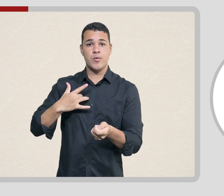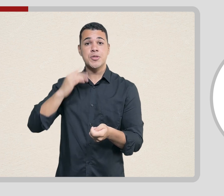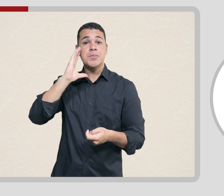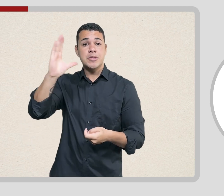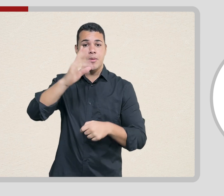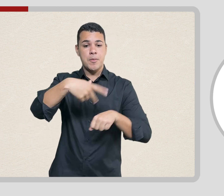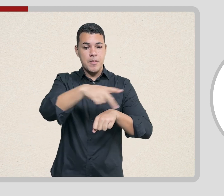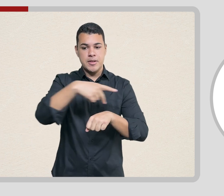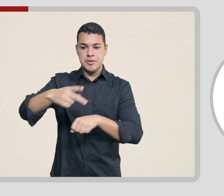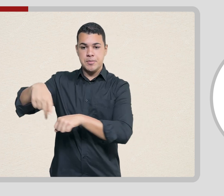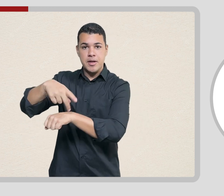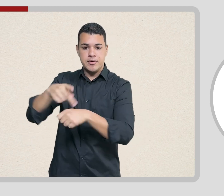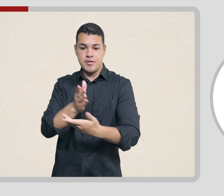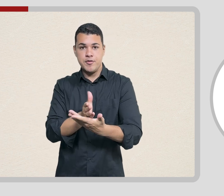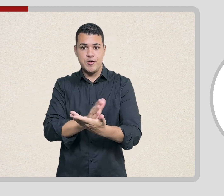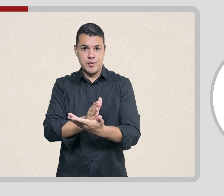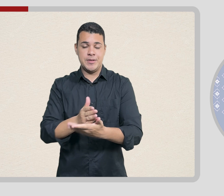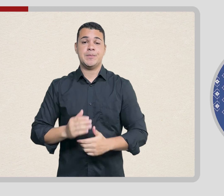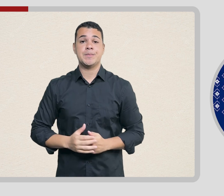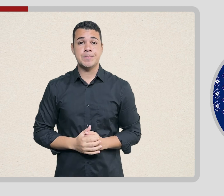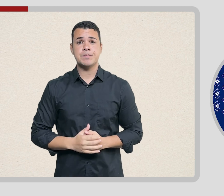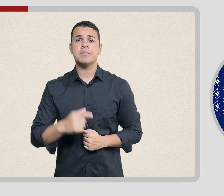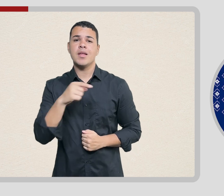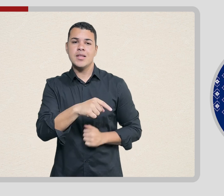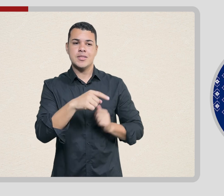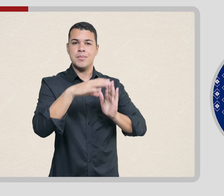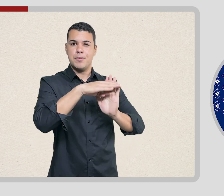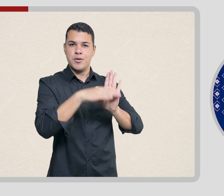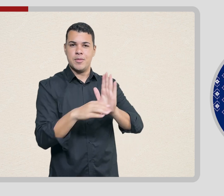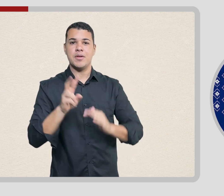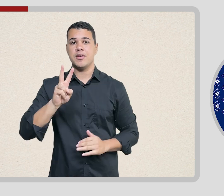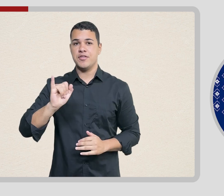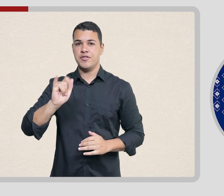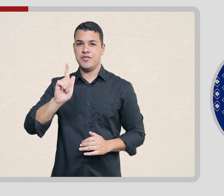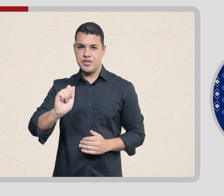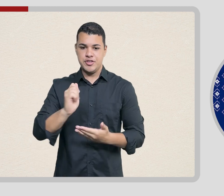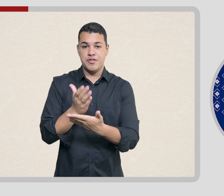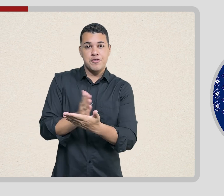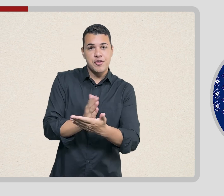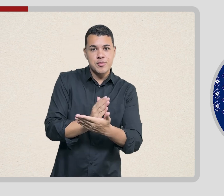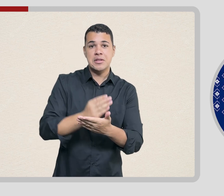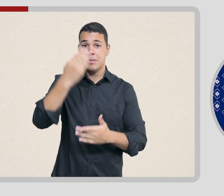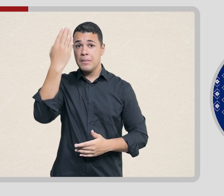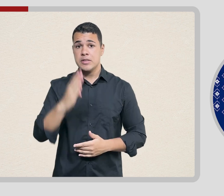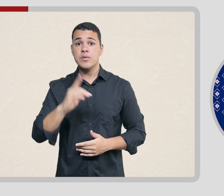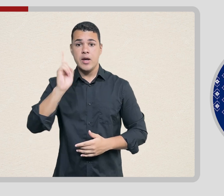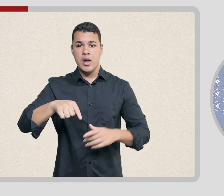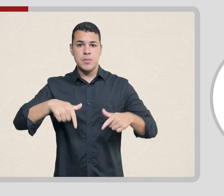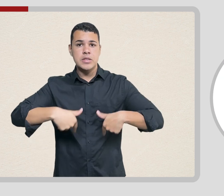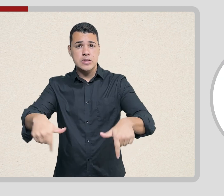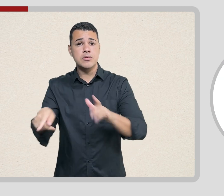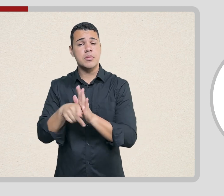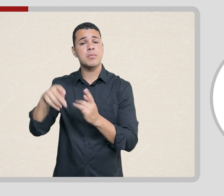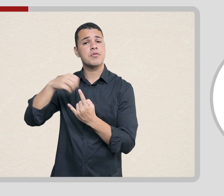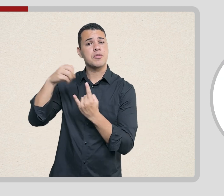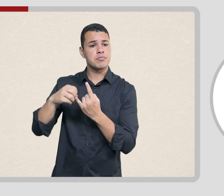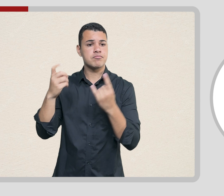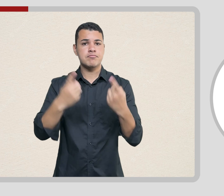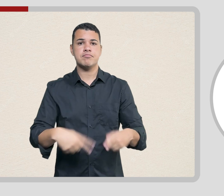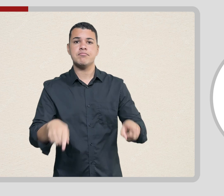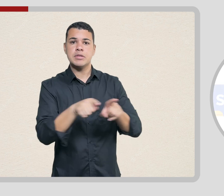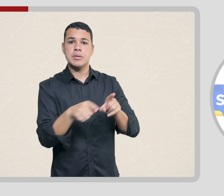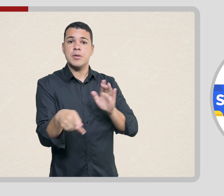Saúde nas Regiões de Fronteiras. O Programa Vigilância em Saúde uma iniciativa da Fiocruz